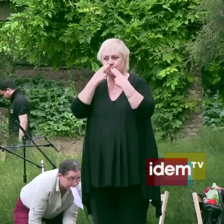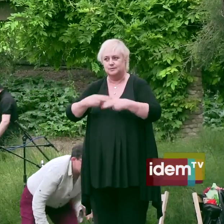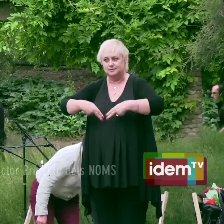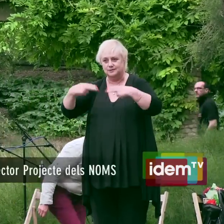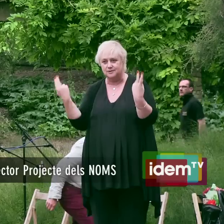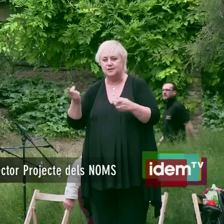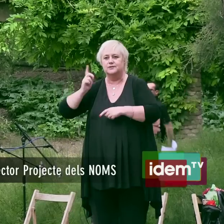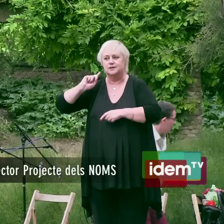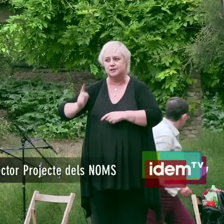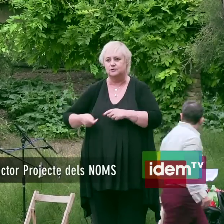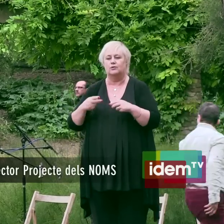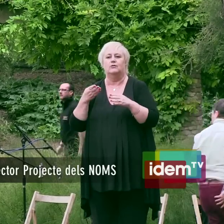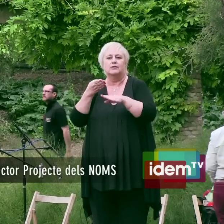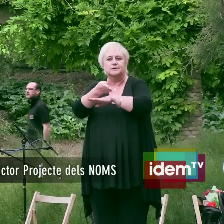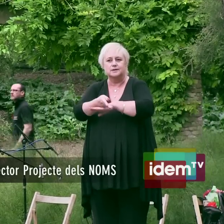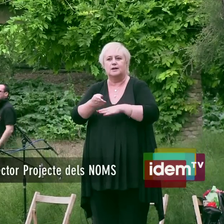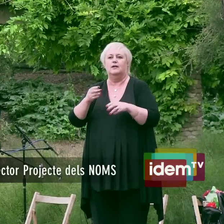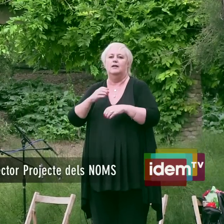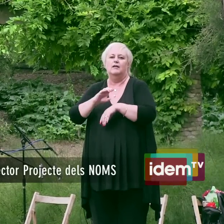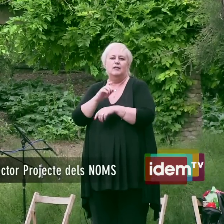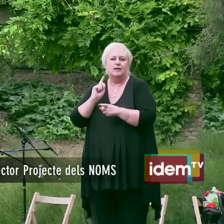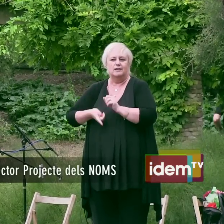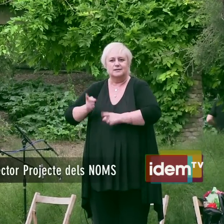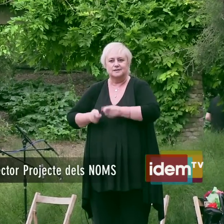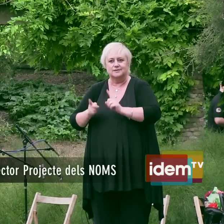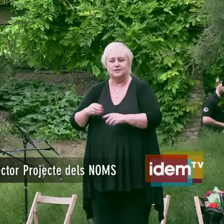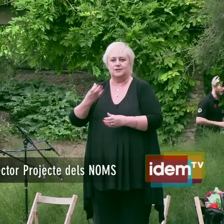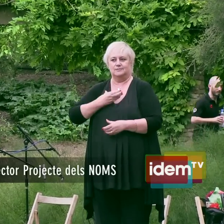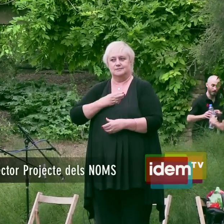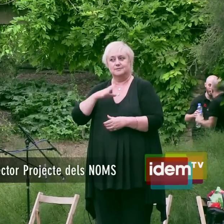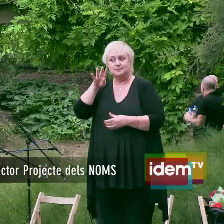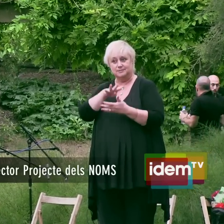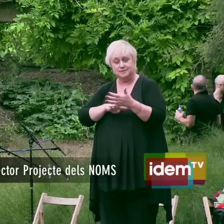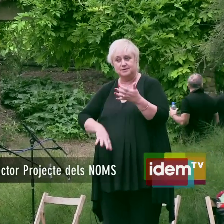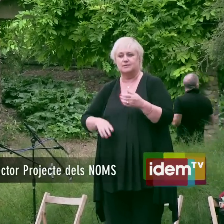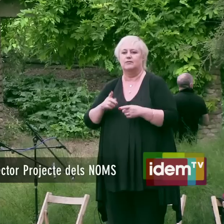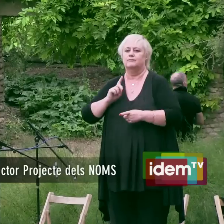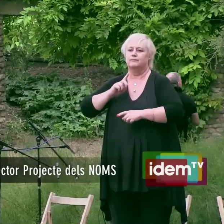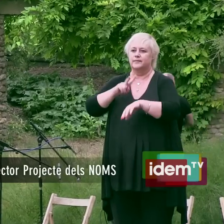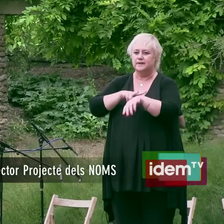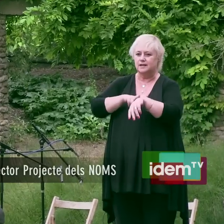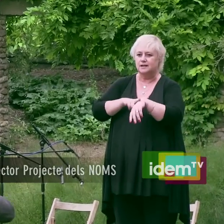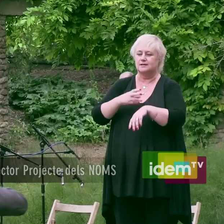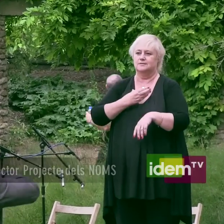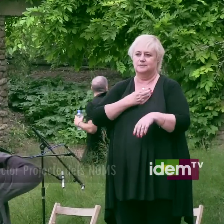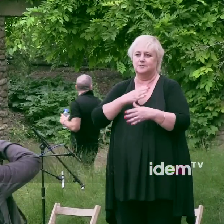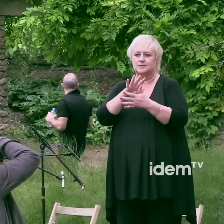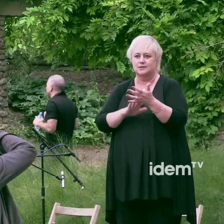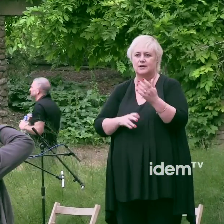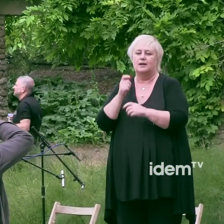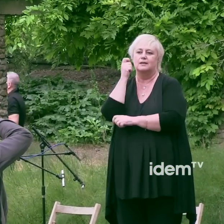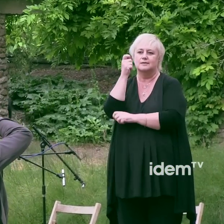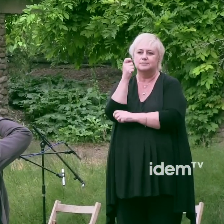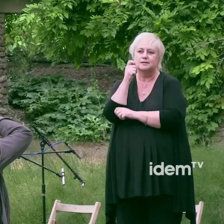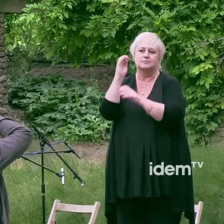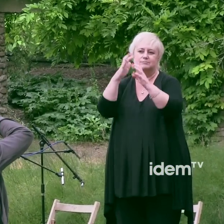'Acció Cívica i Comunitària, regidores i regidors de l'Ajuntament de Barcelona, delegada de Salut de l'Ajuntament de Barcelona, diputades i diputats